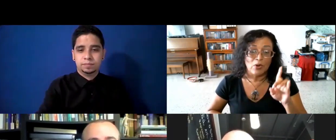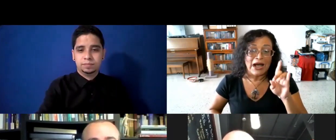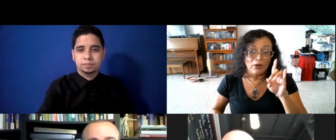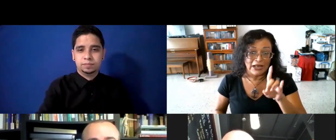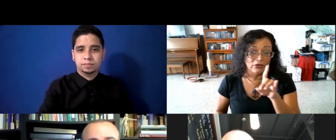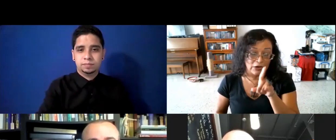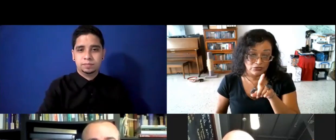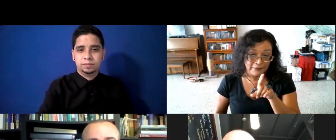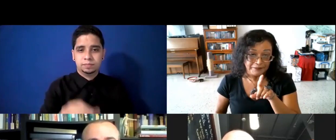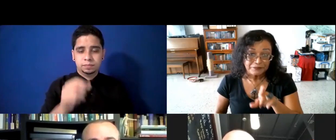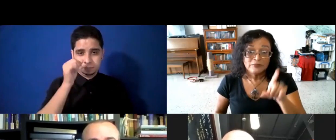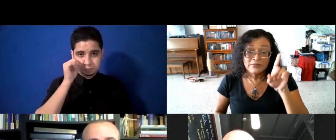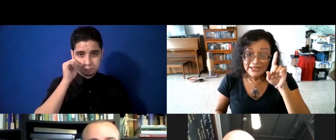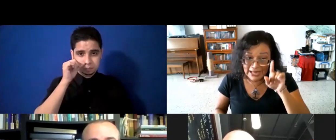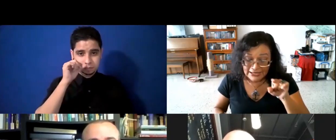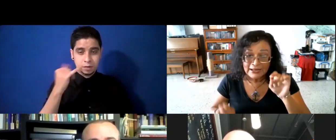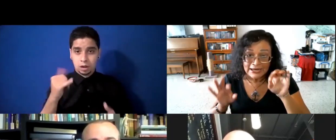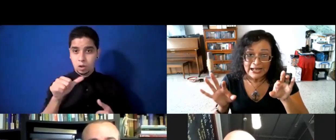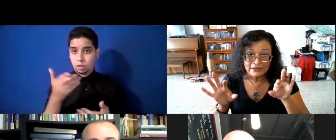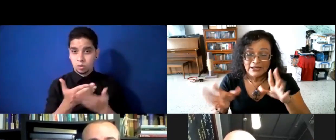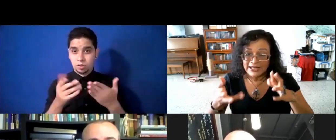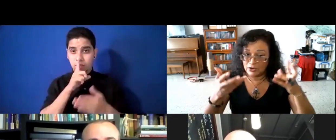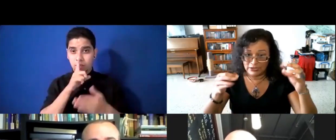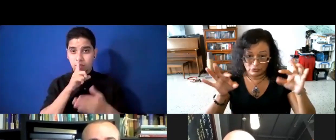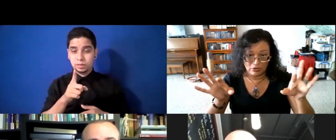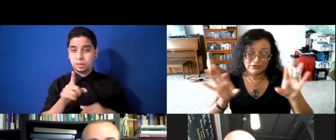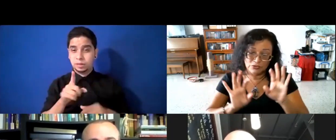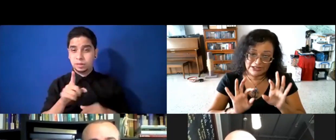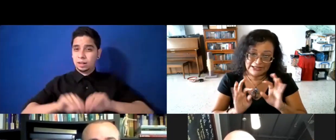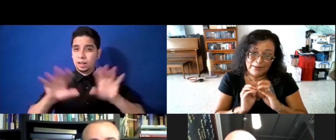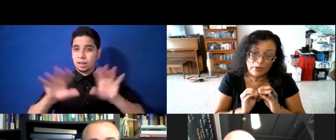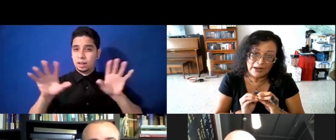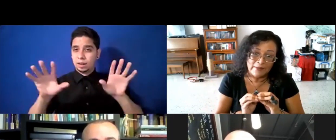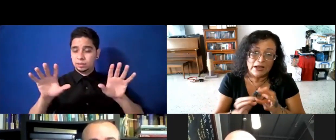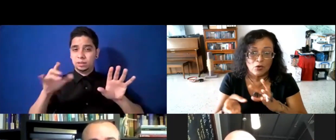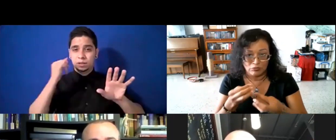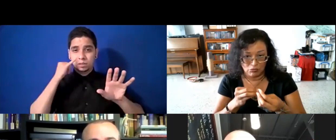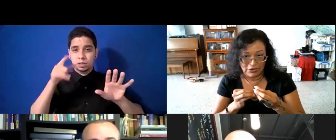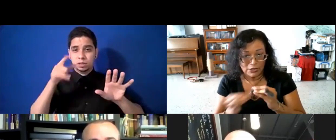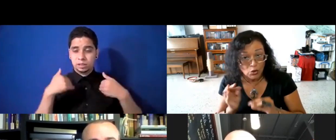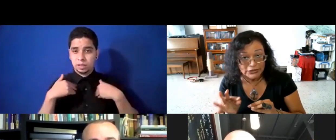pero ahora hay otra cosa, que hay que aclarar, que esto, si usted tiene problemas con gluten,